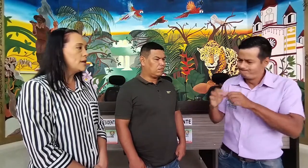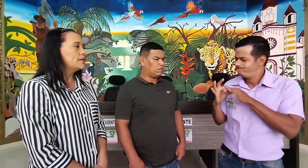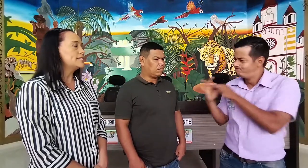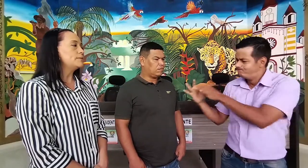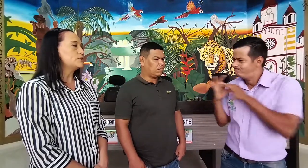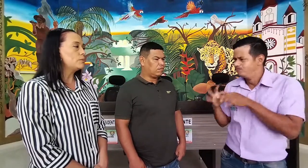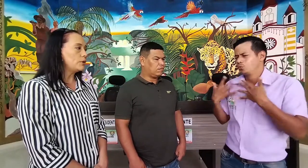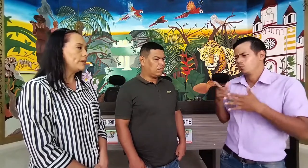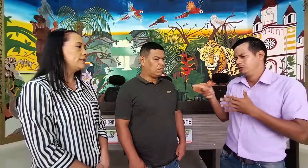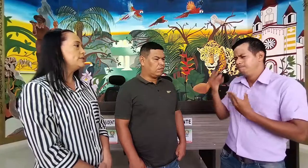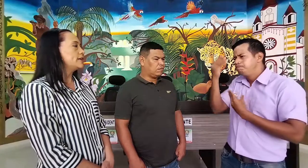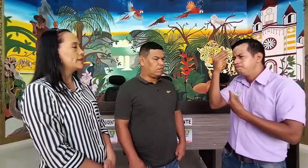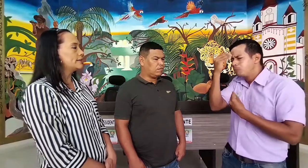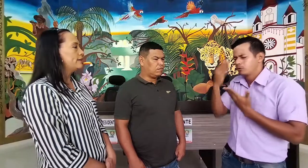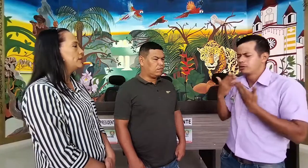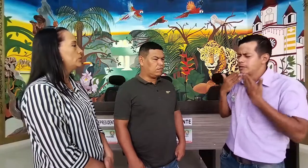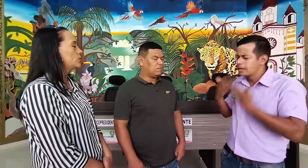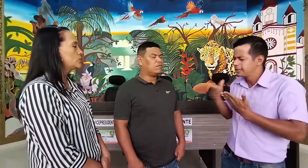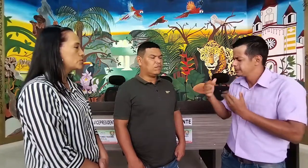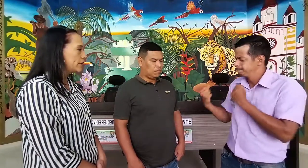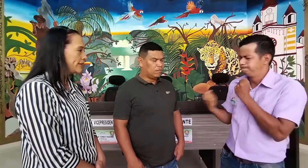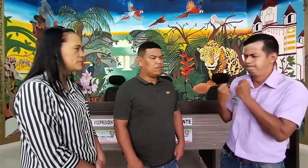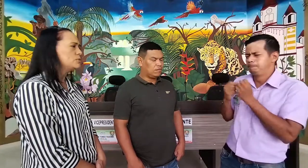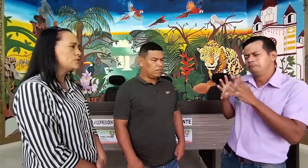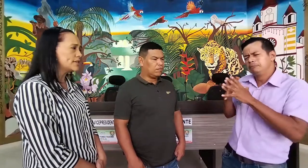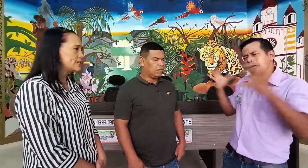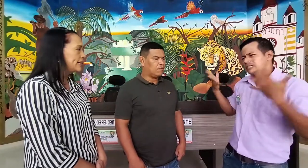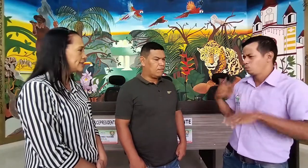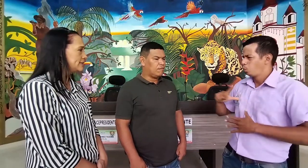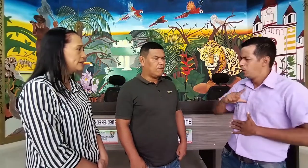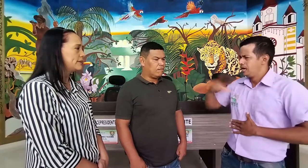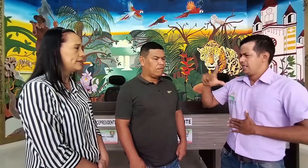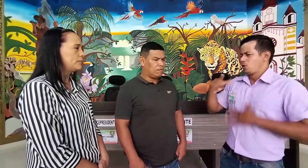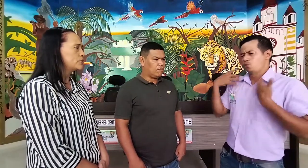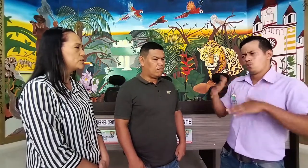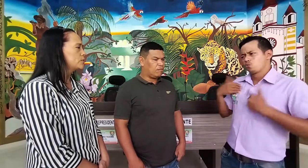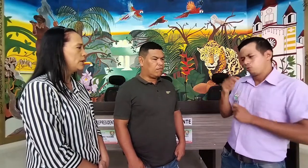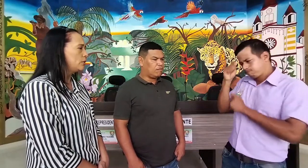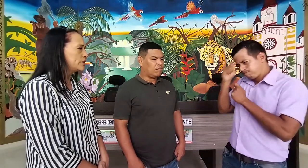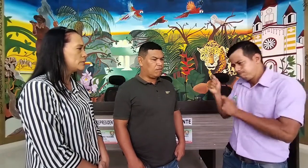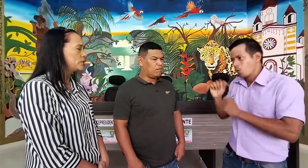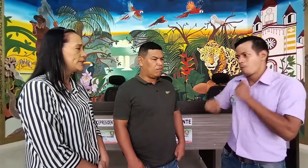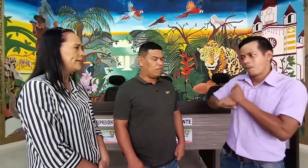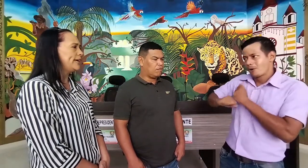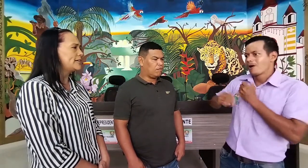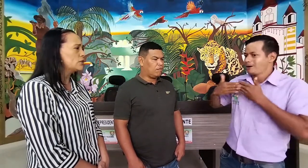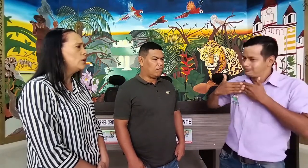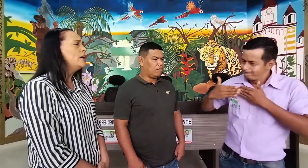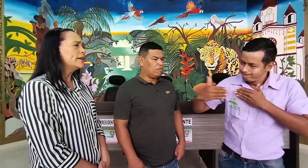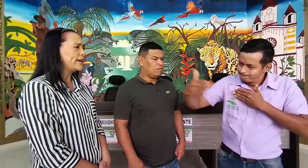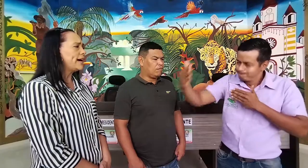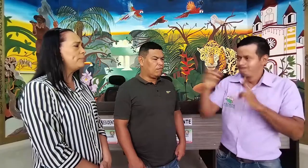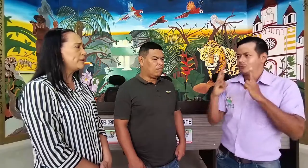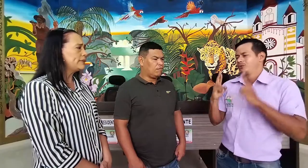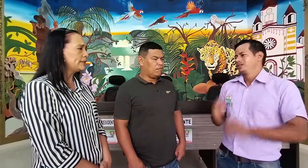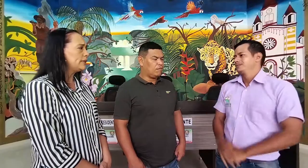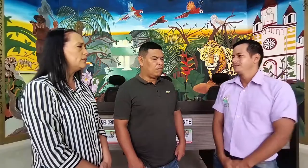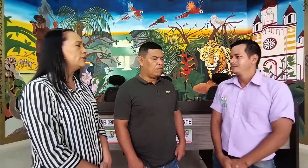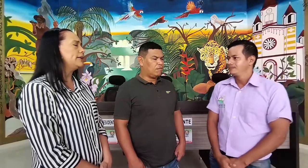y estamos comprometidos a seguir trabajando con ustedes. Muchas gracias de verdad por sus valores, por leer algo que ha permitido que